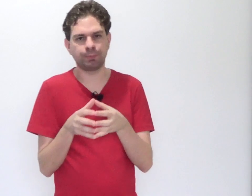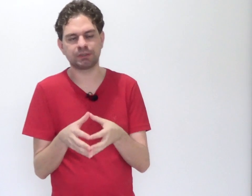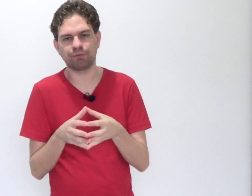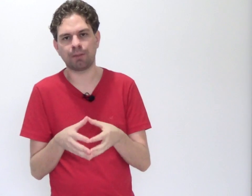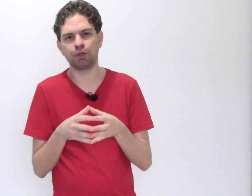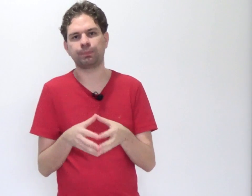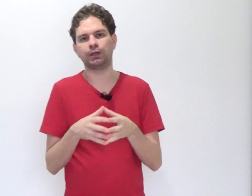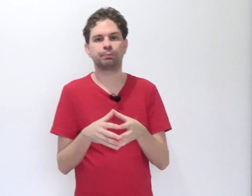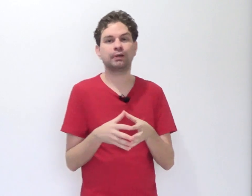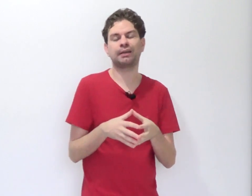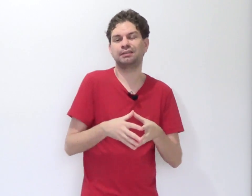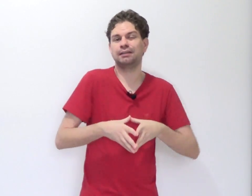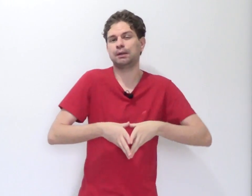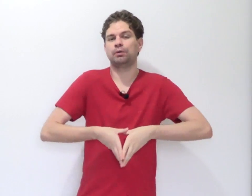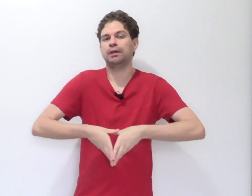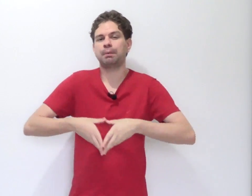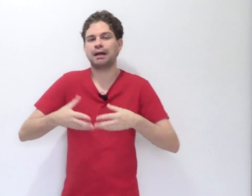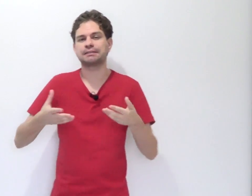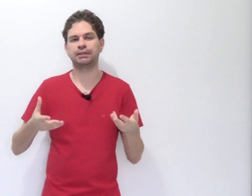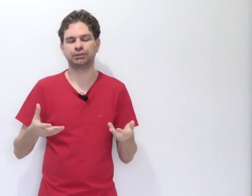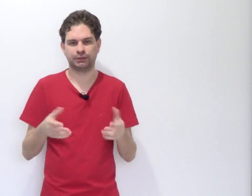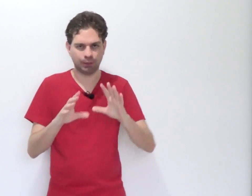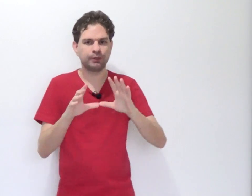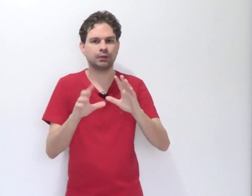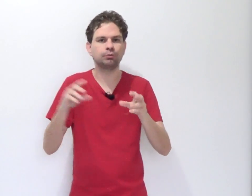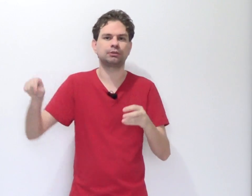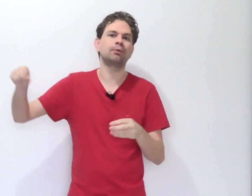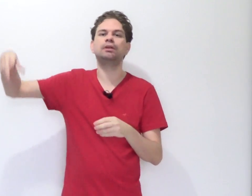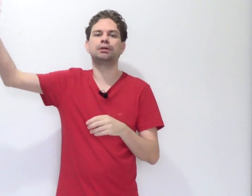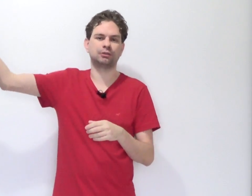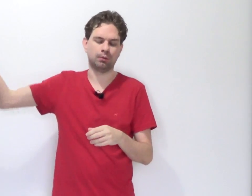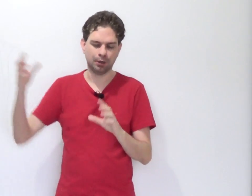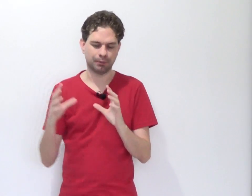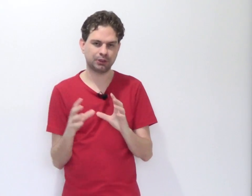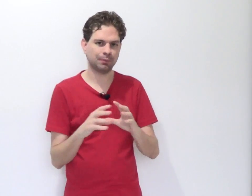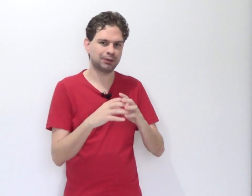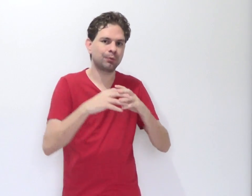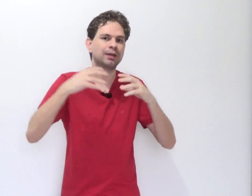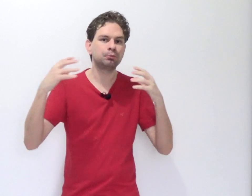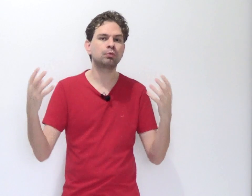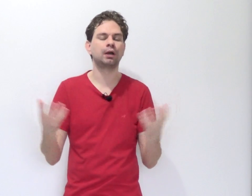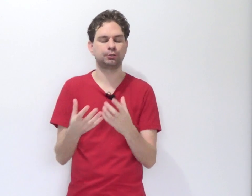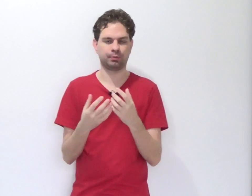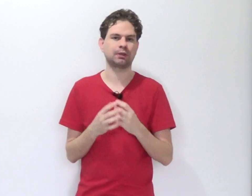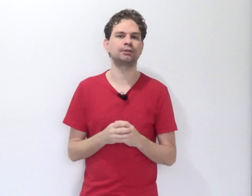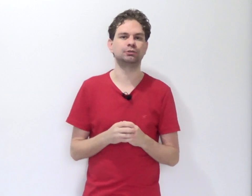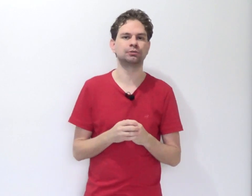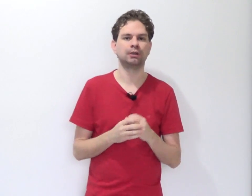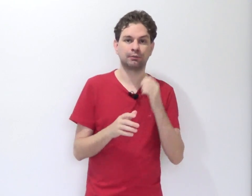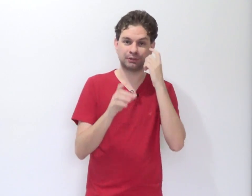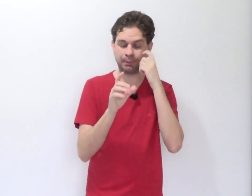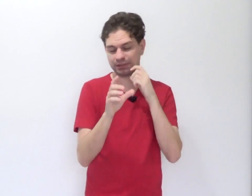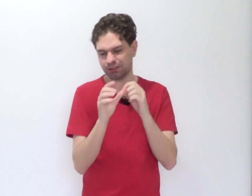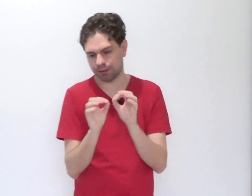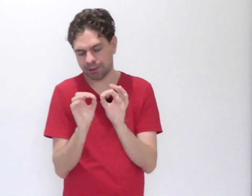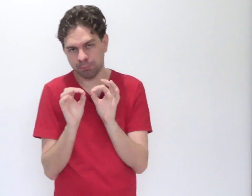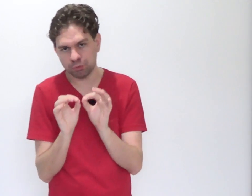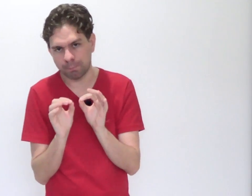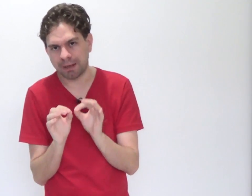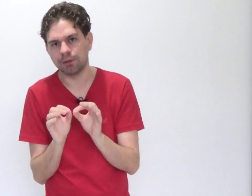especificamente para isso. Porque aqui tem teoria pra cacete, teoria não de teorias e tal, mas tem uma teoria muito grande por trás disso, e você precisa entender muito bem